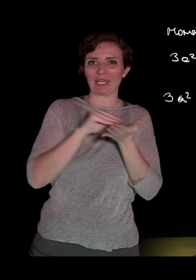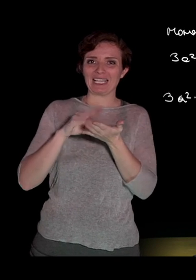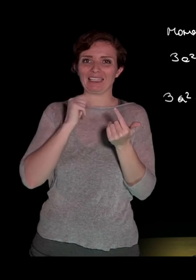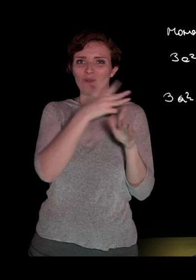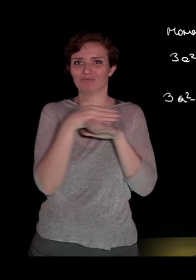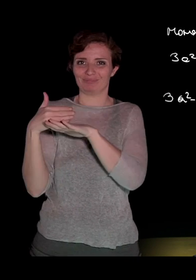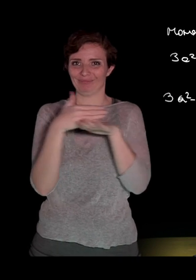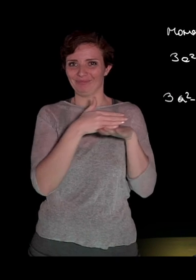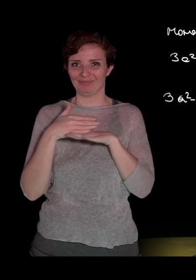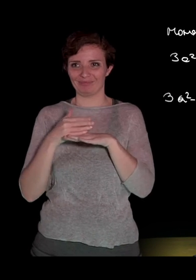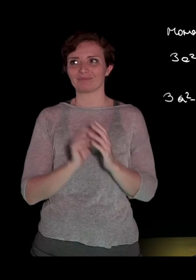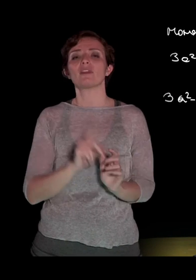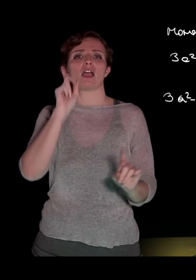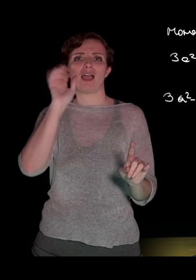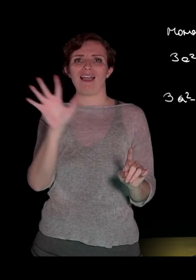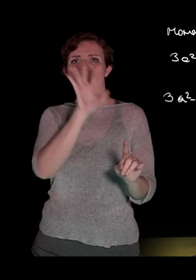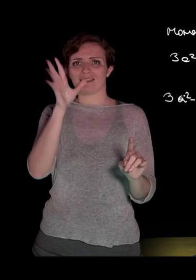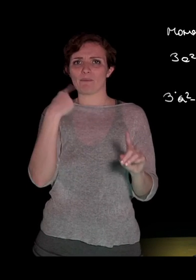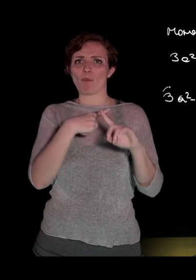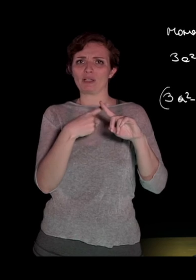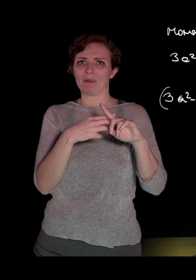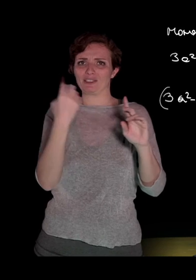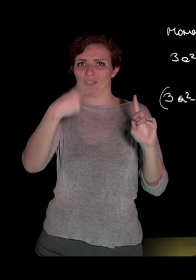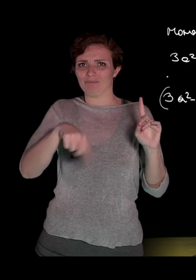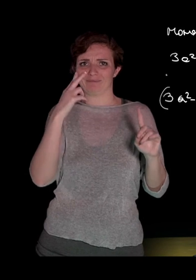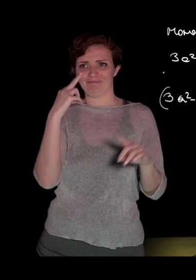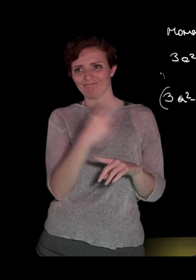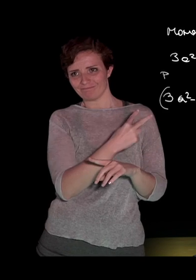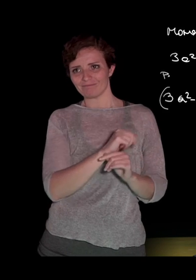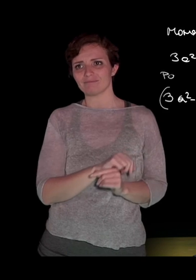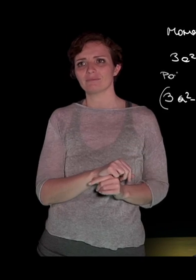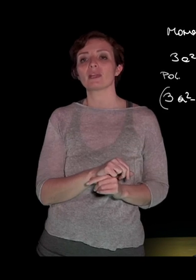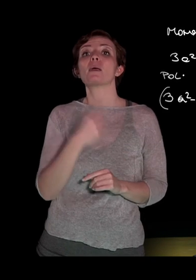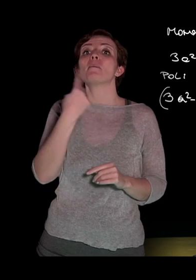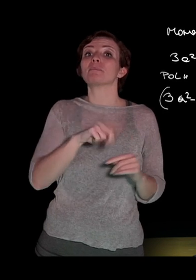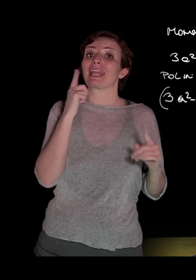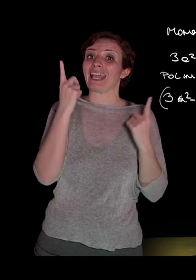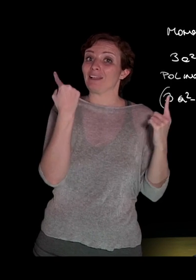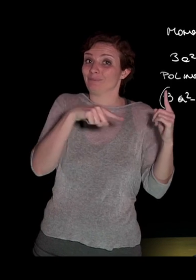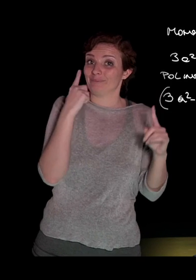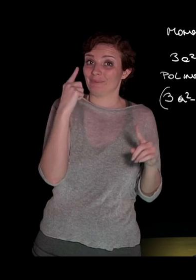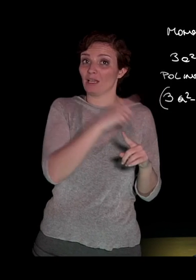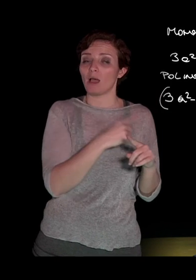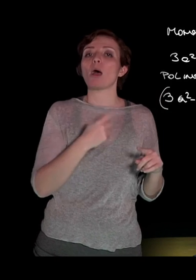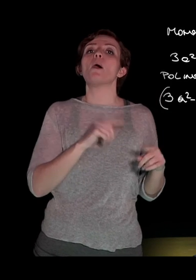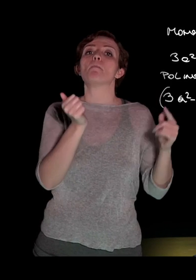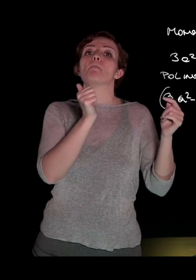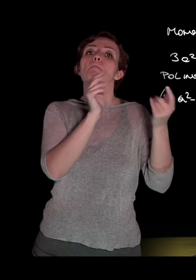simili. Facciamo un esempio anche per questa moltiplicazione. Parliamo in questo caso di polinomio per polinomio.